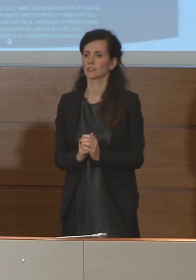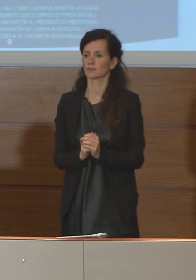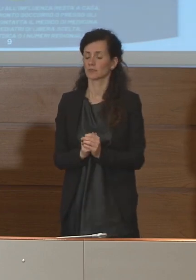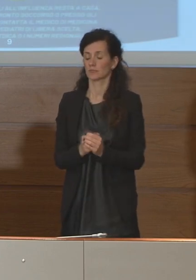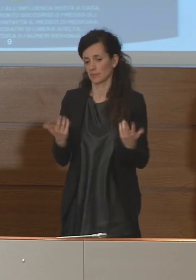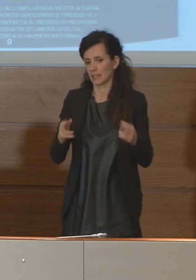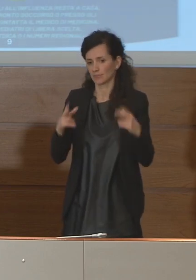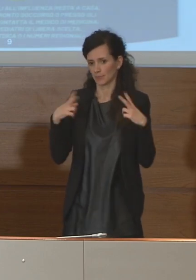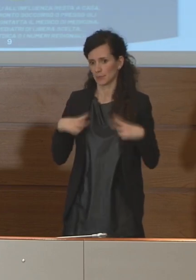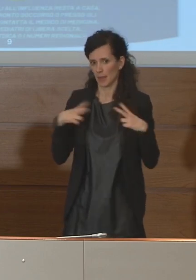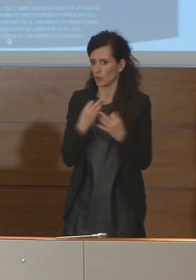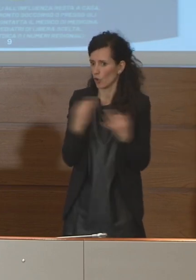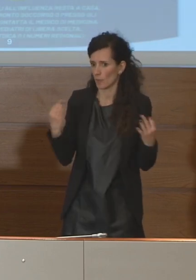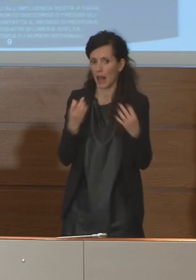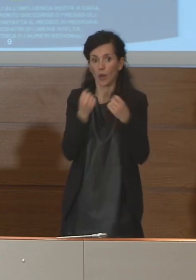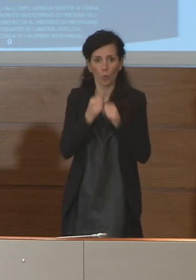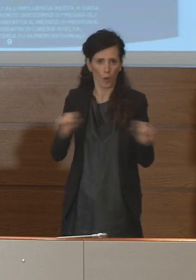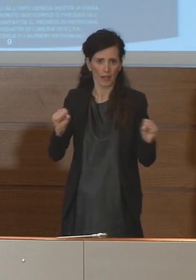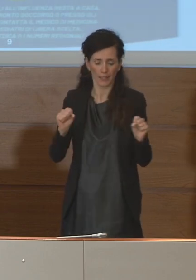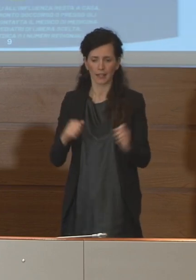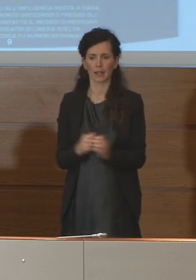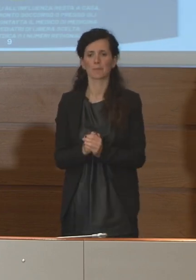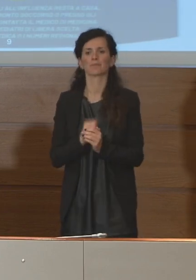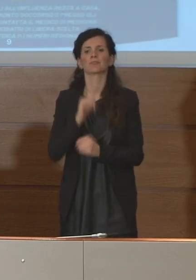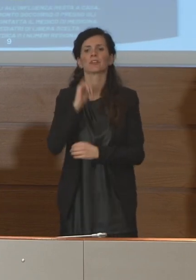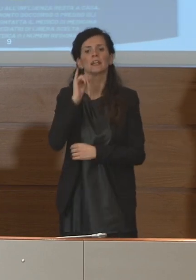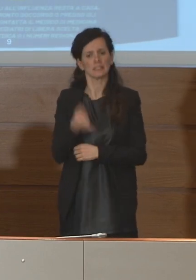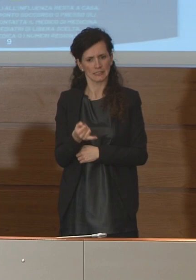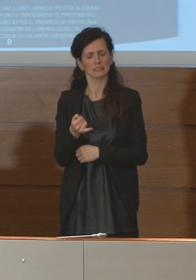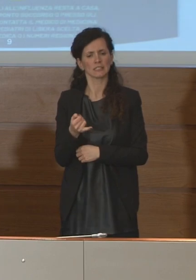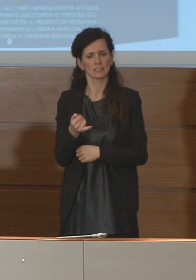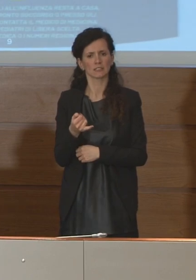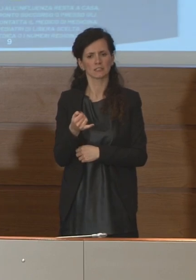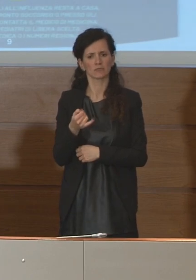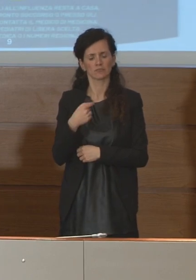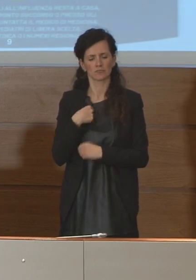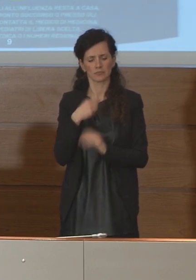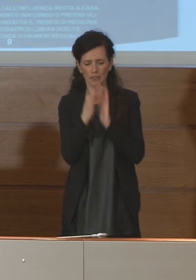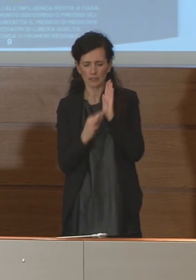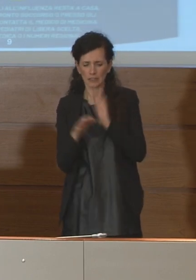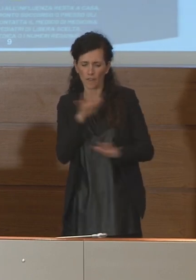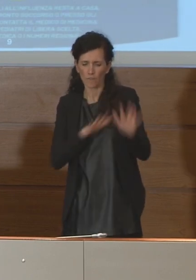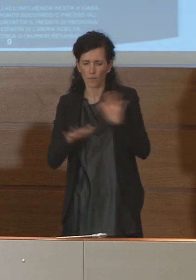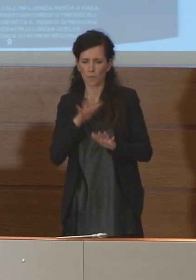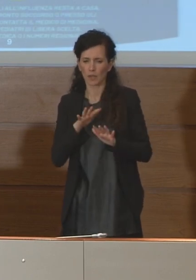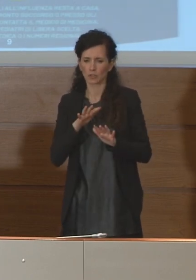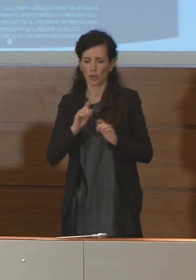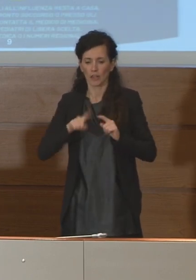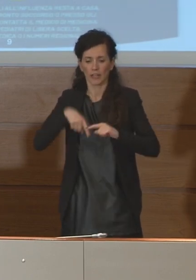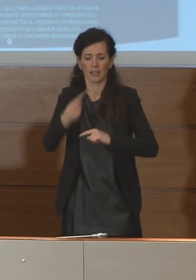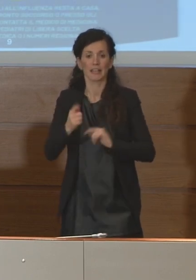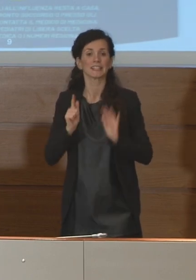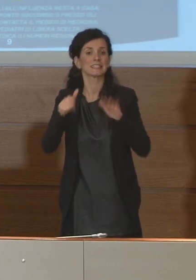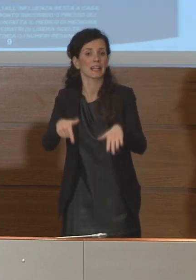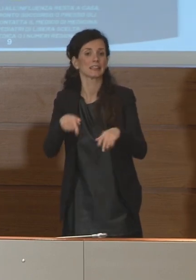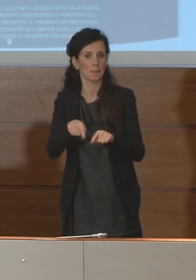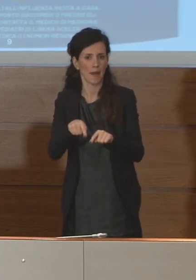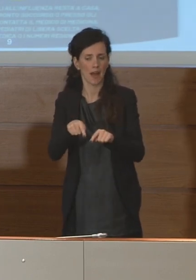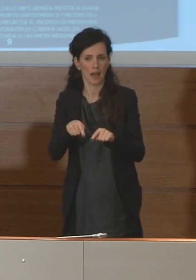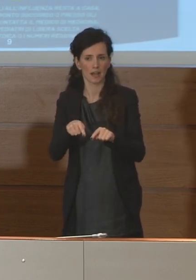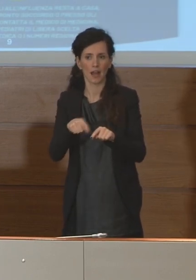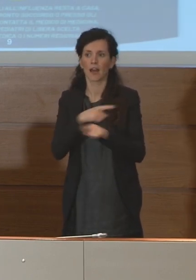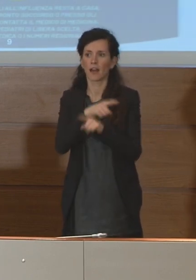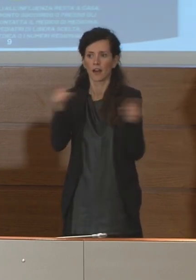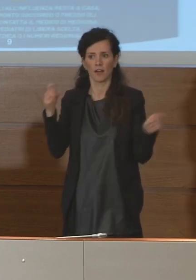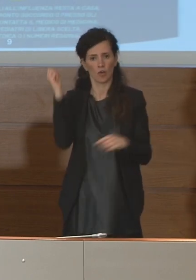Guarendo, speriamo. Allora, i primi dati penso cominceremo ad averli la prossima settimana, perché non dimenticate che siamo